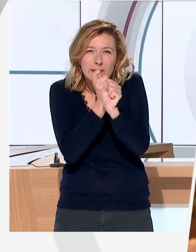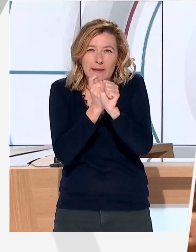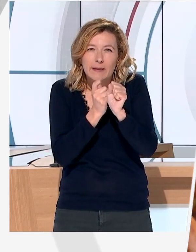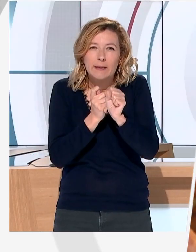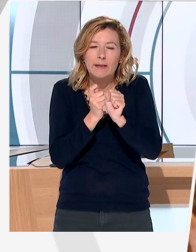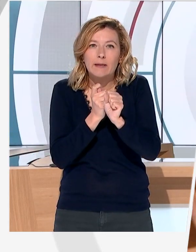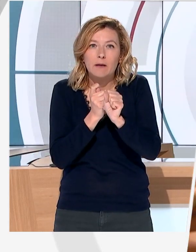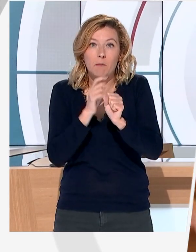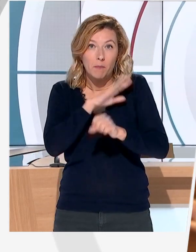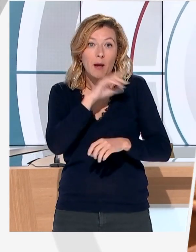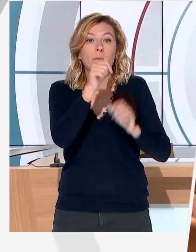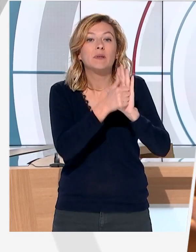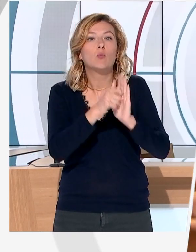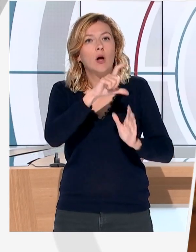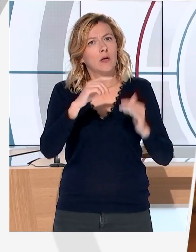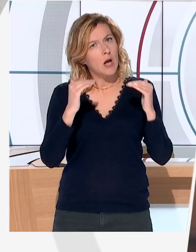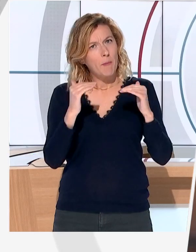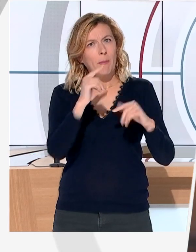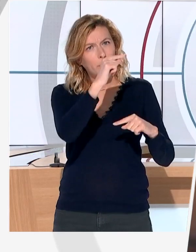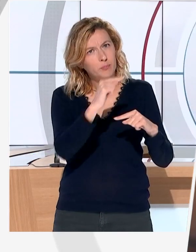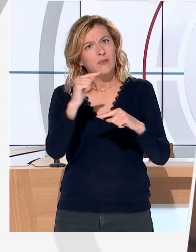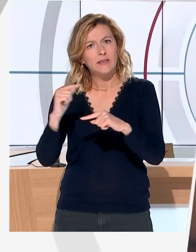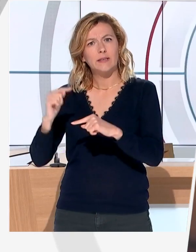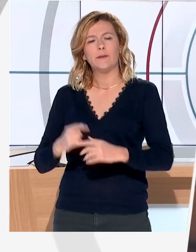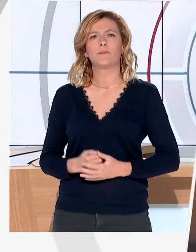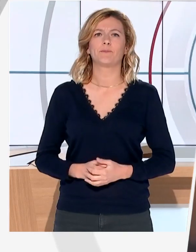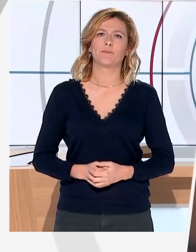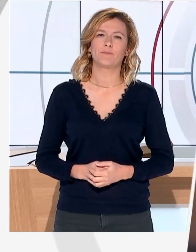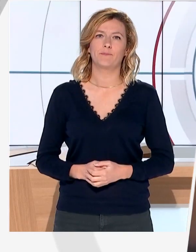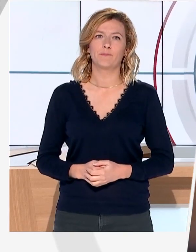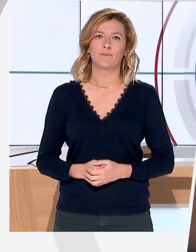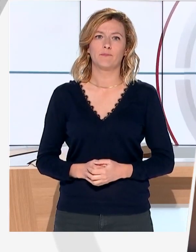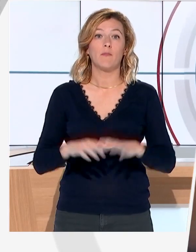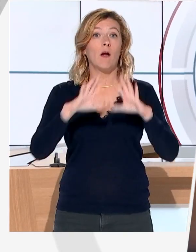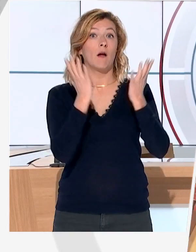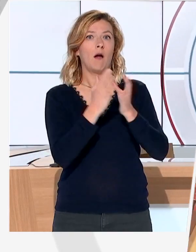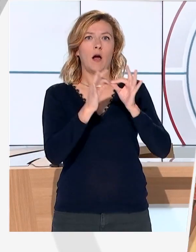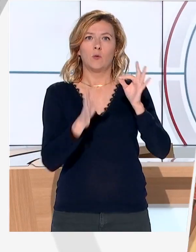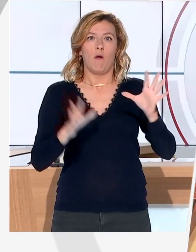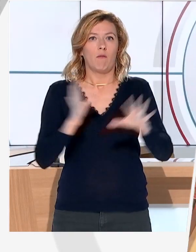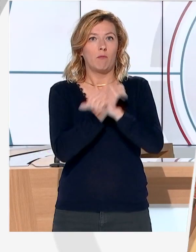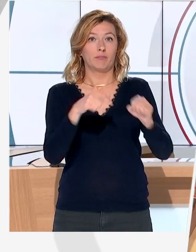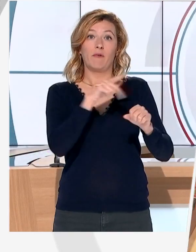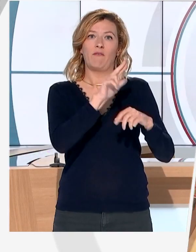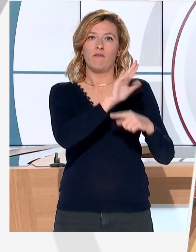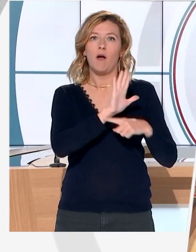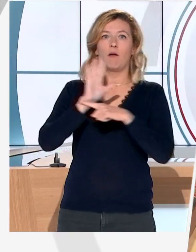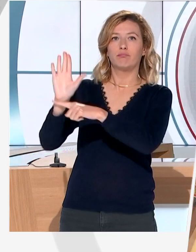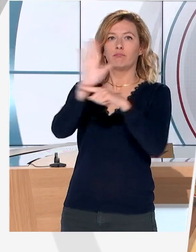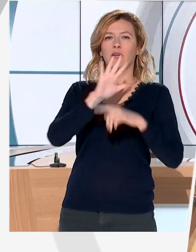les personnages sont quand même relativement petits. Mais le défi a été relevé. Le résultat prodigieux, l'œuvre sera présentée du 15 avril au 30 mai à